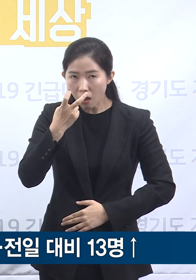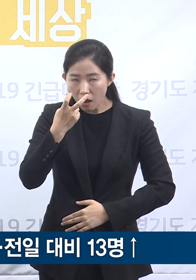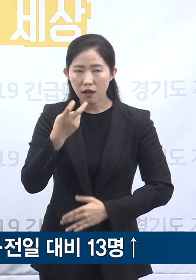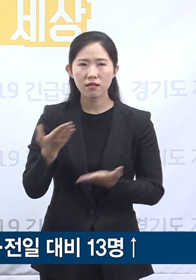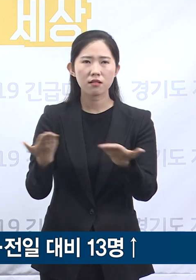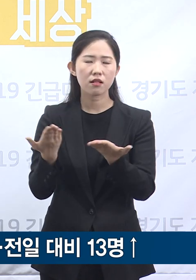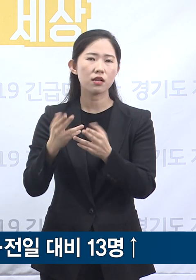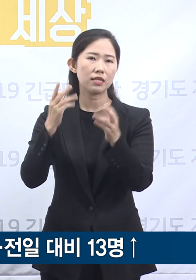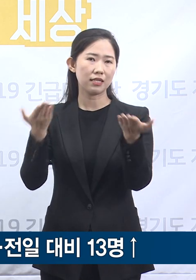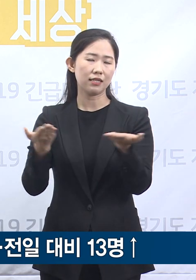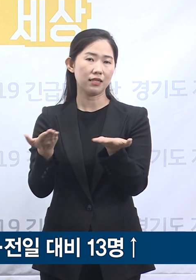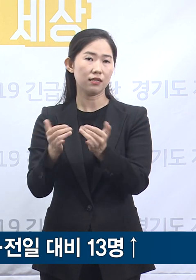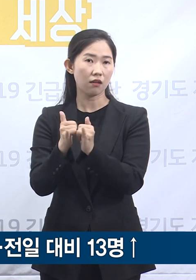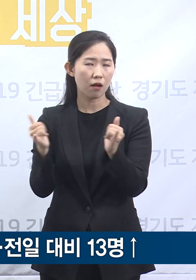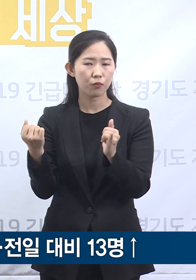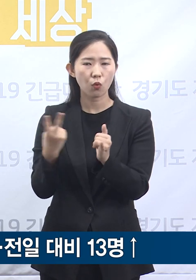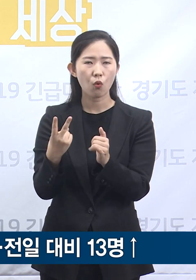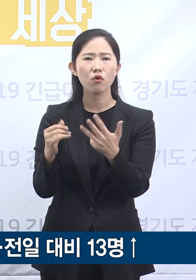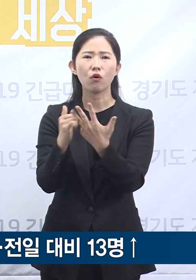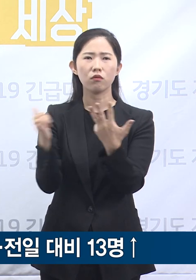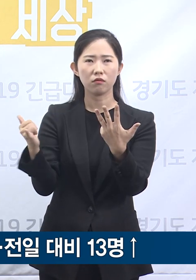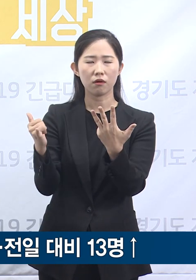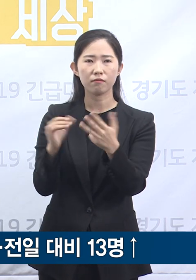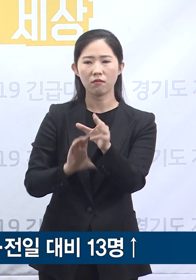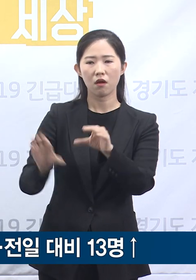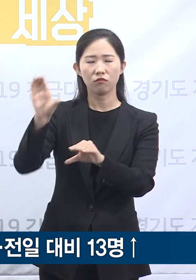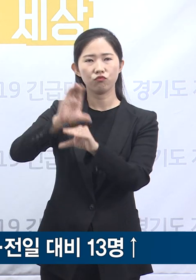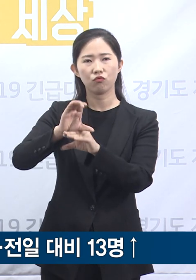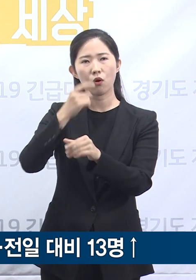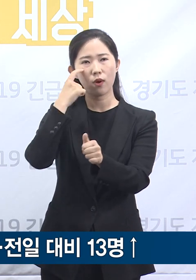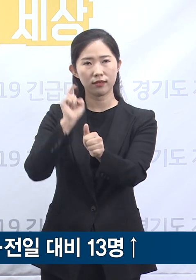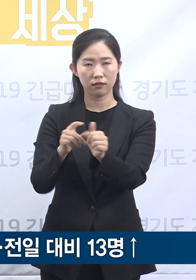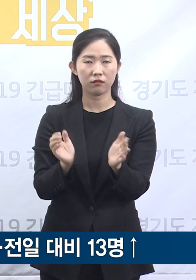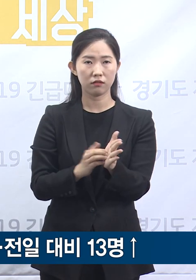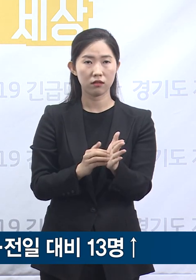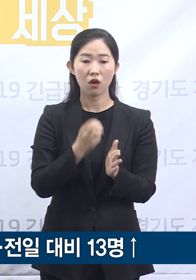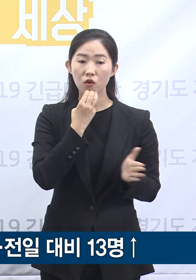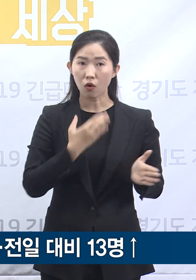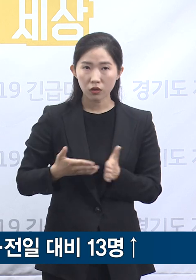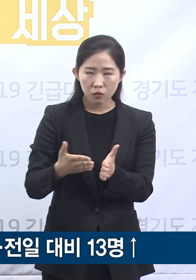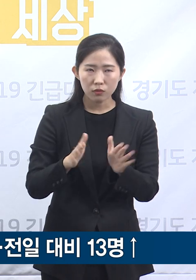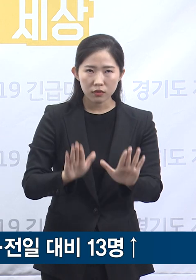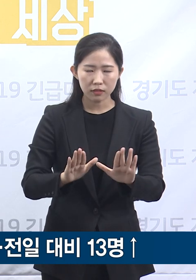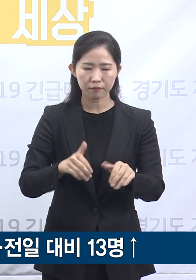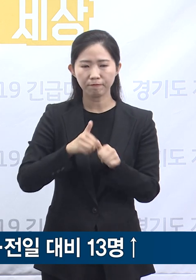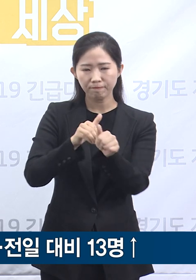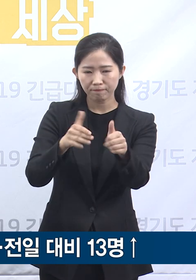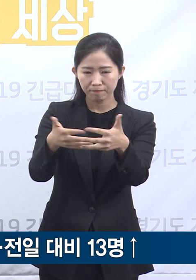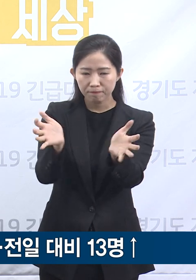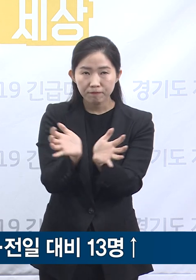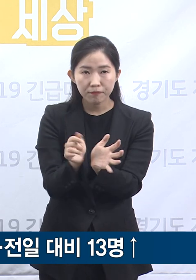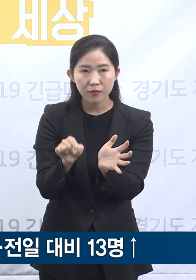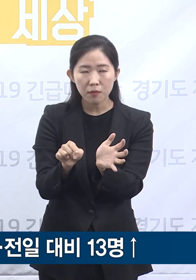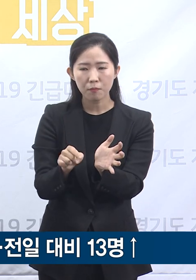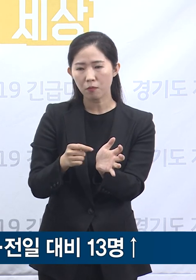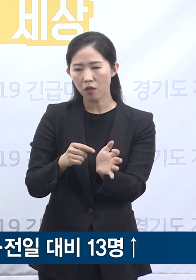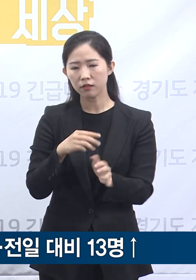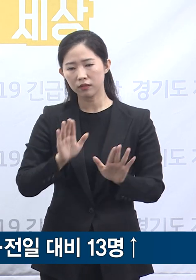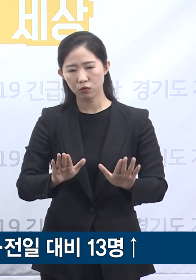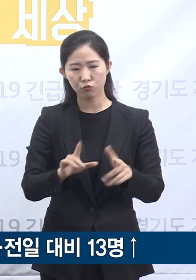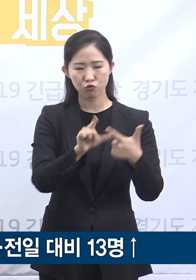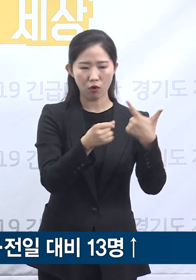직원 등 8명이 추가 확진 판정을 받았습니다. 도는 즉각 대응팀을 파견하여 6월 1일부터 9일까지